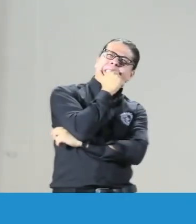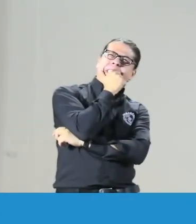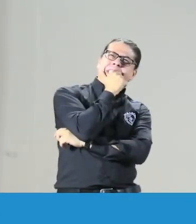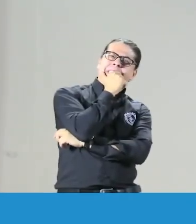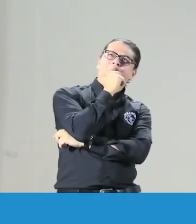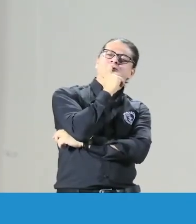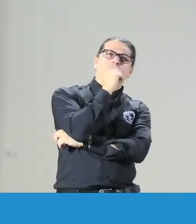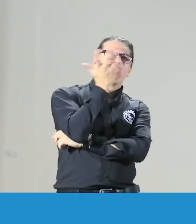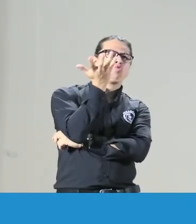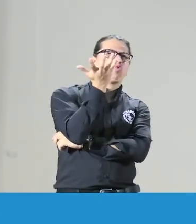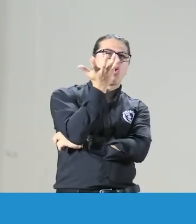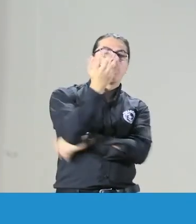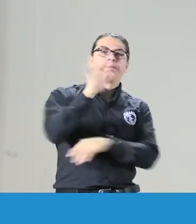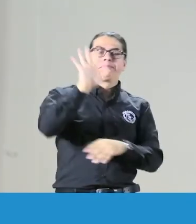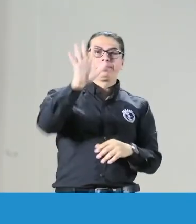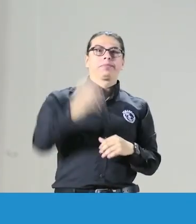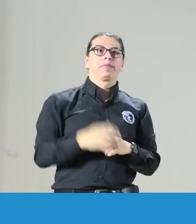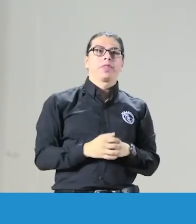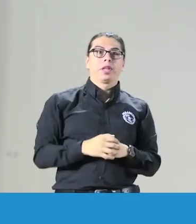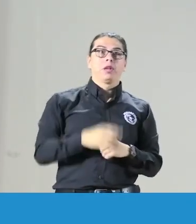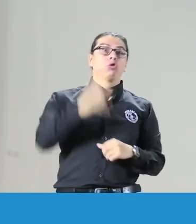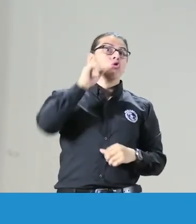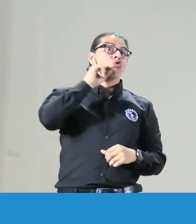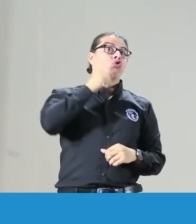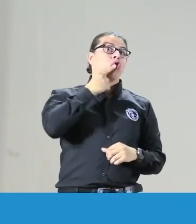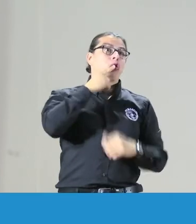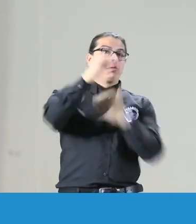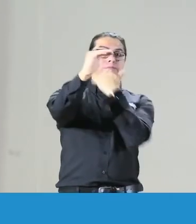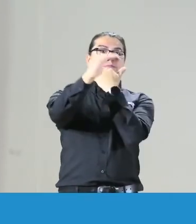Una situación para que ustedes de pronto puedan pensar.